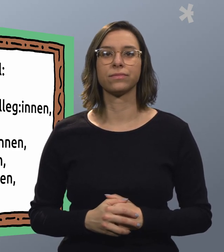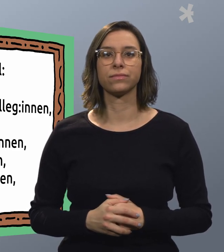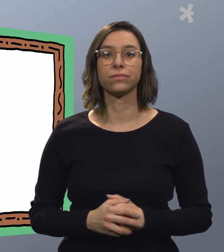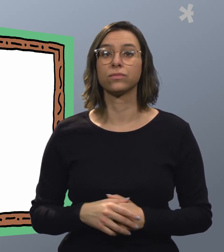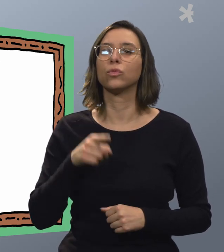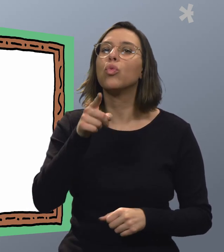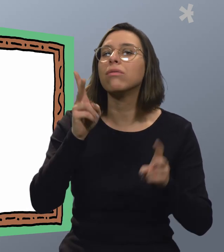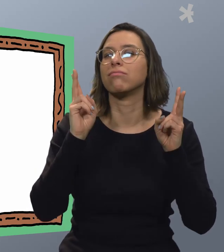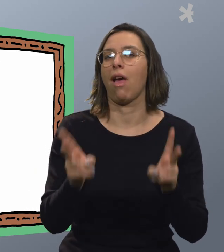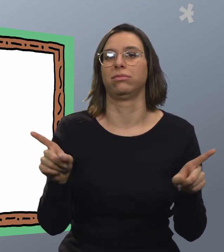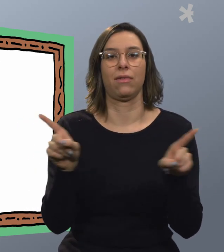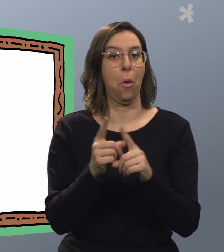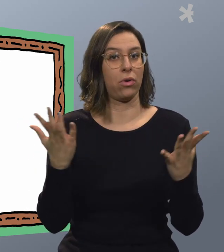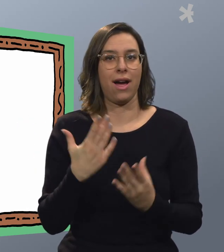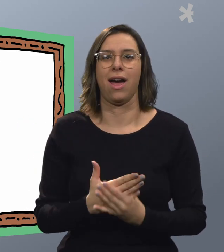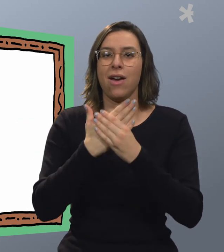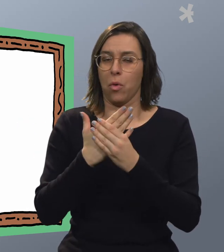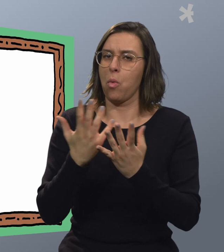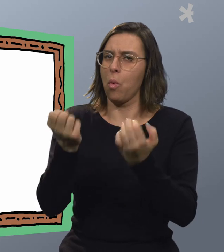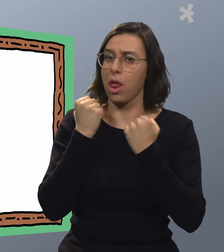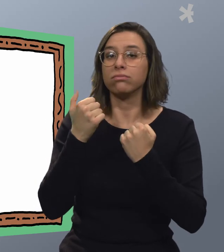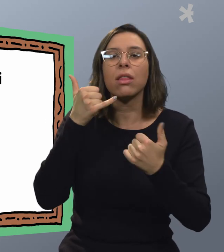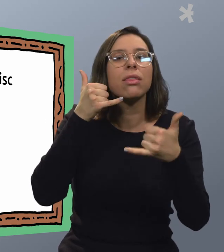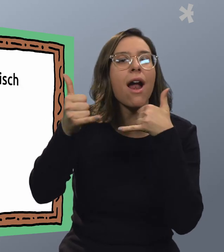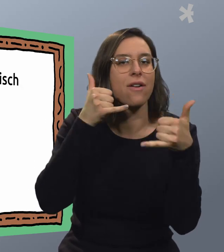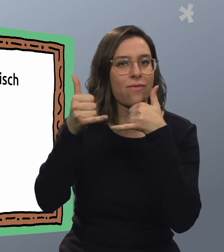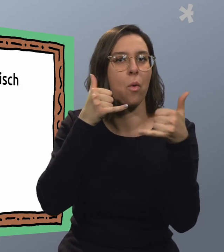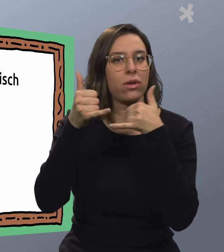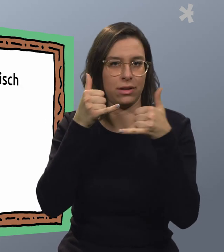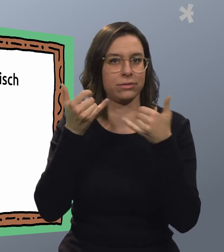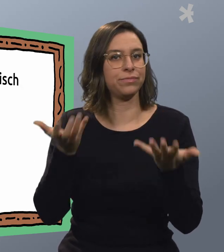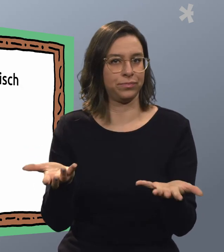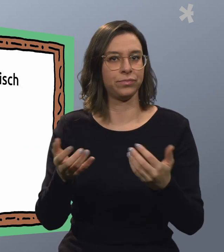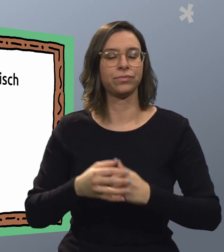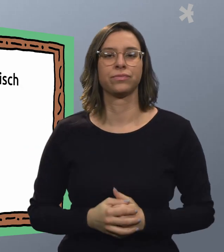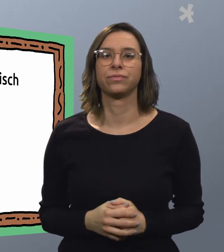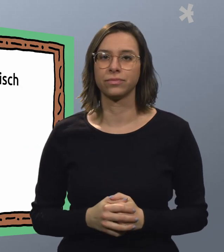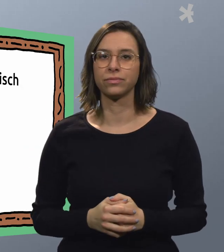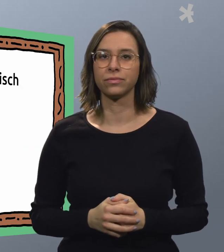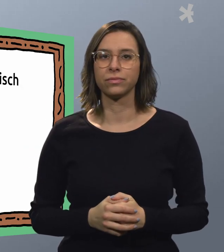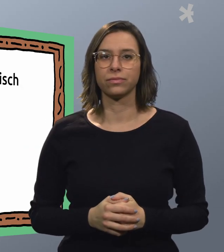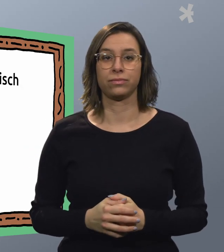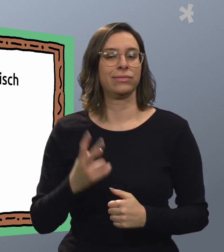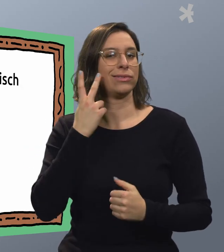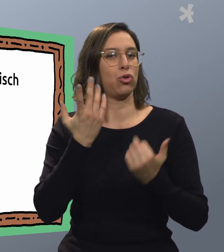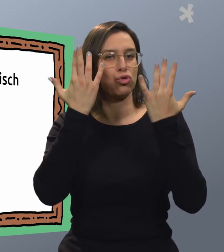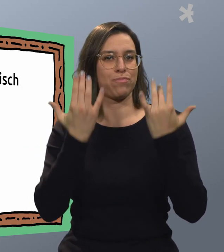Du kannst auch telefonisch Hilfe bekommen. 0-316